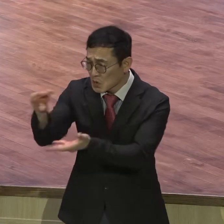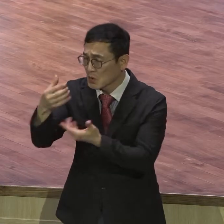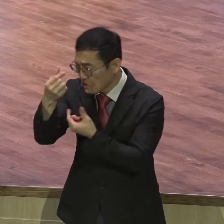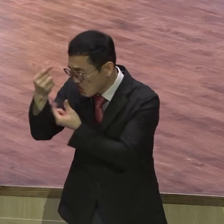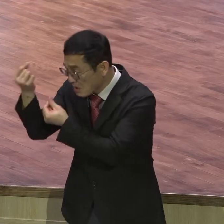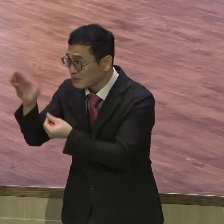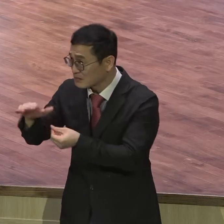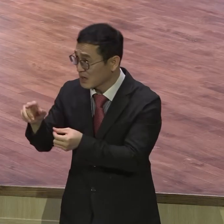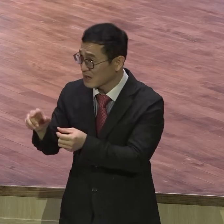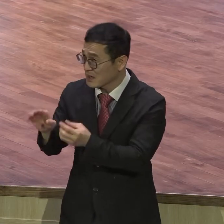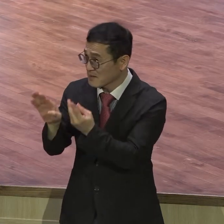주냐